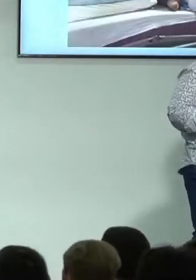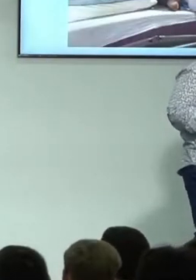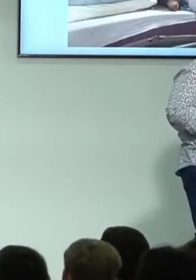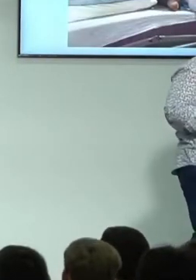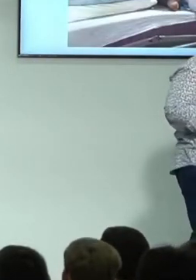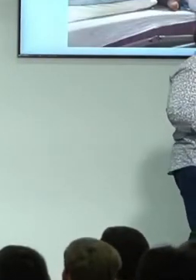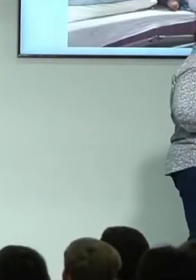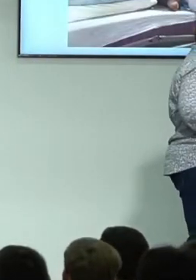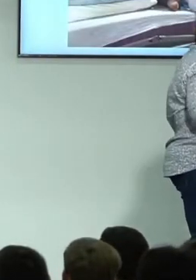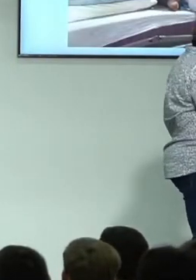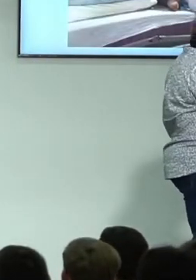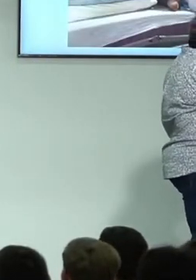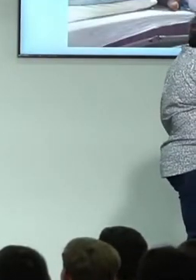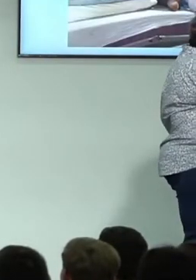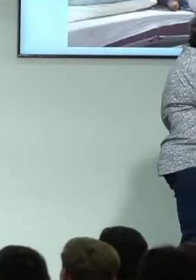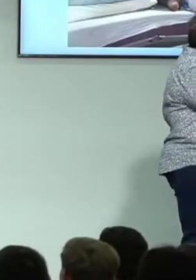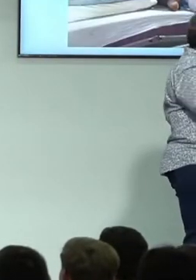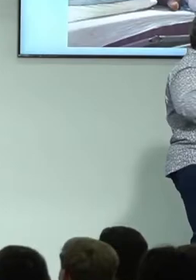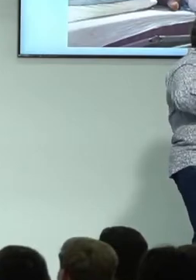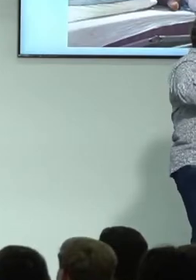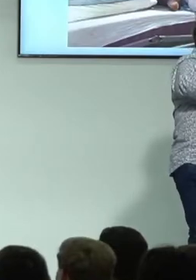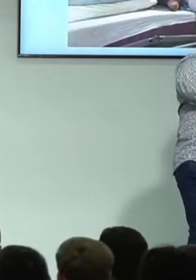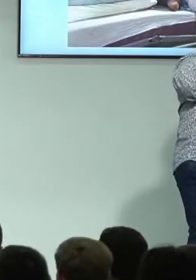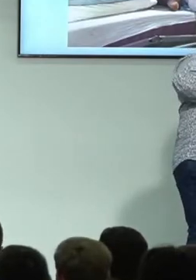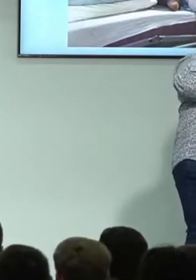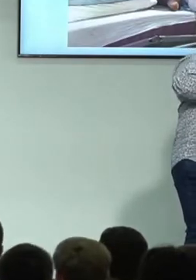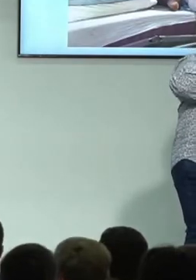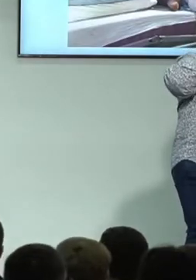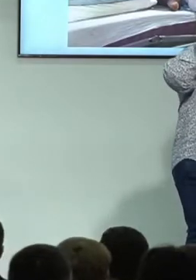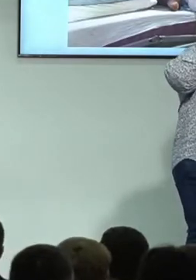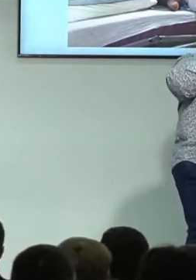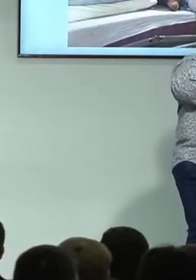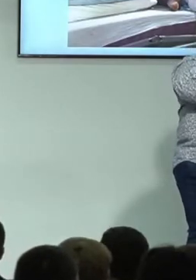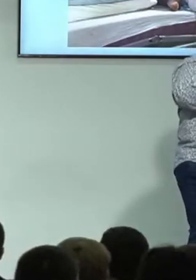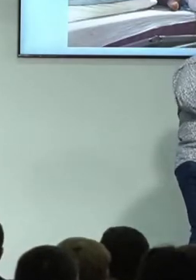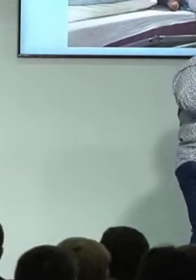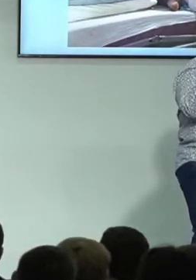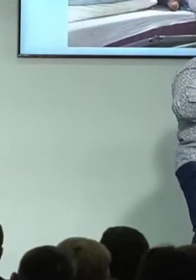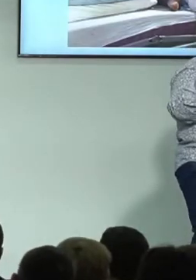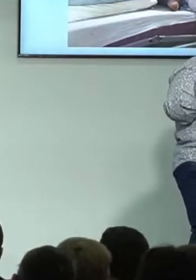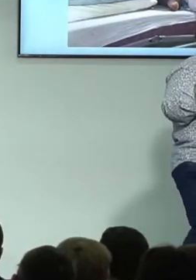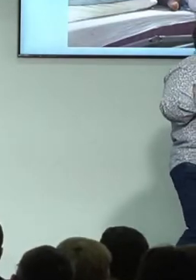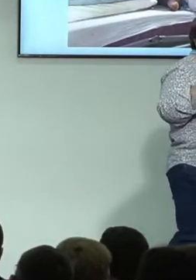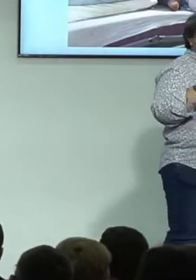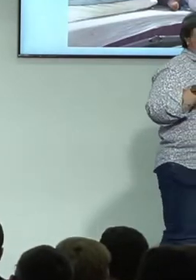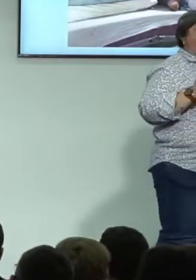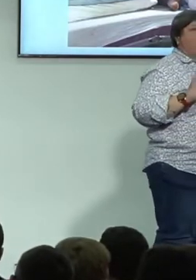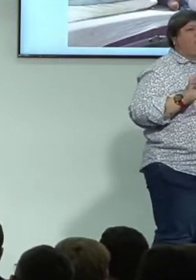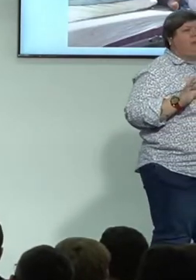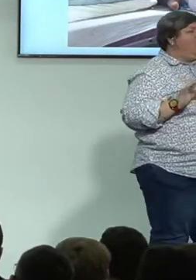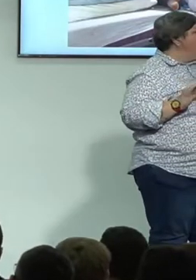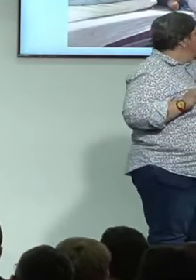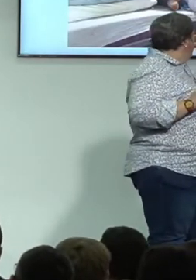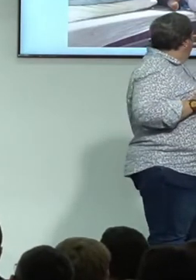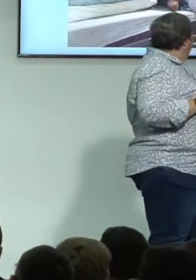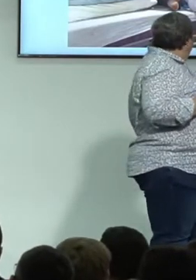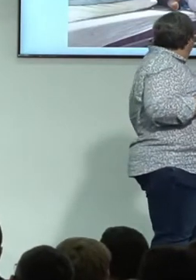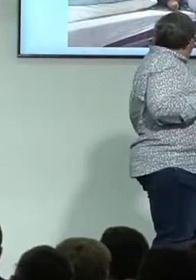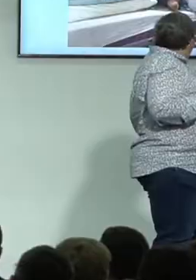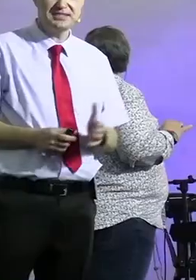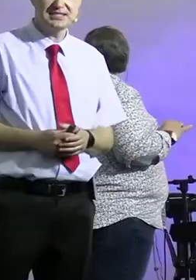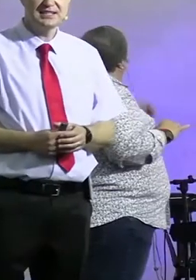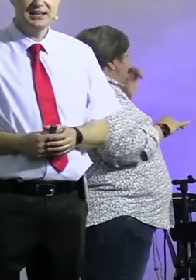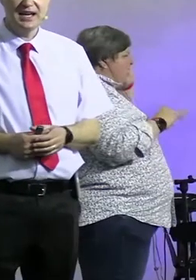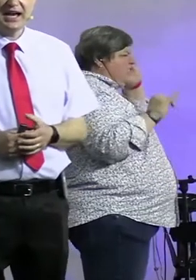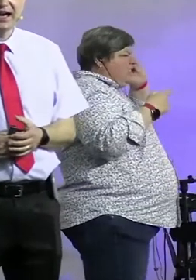goeie vriend van my, ek is baie lief hierdie ook, die Andrew Smith. Hy was maandag om Willem, maandag, raai van die werk af met